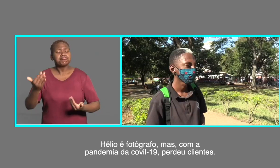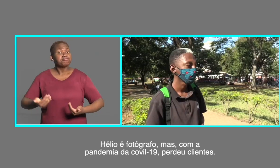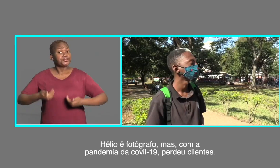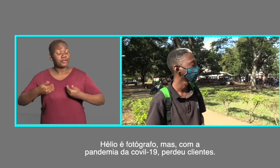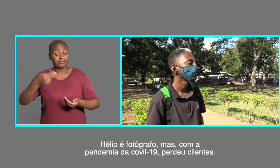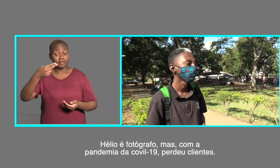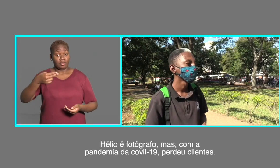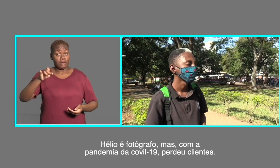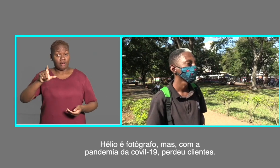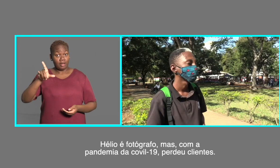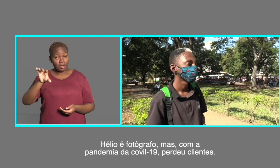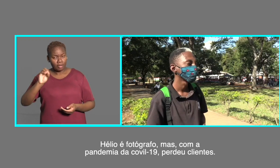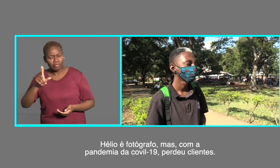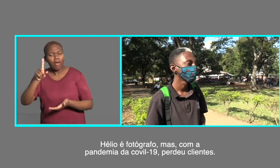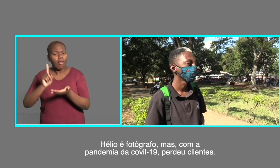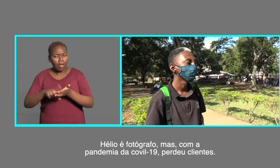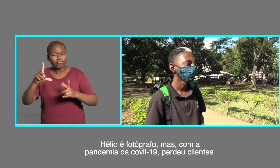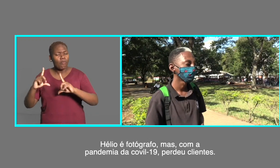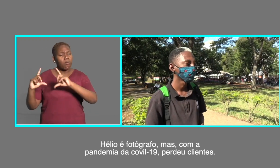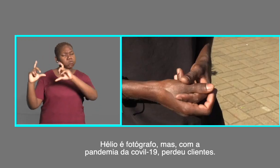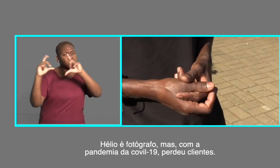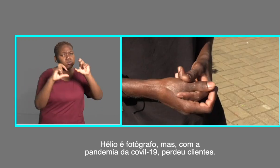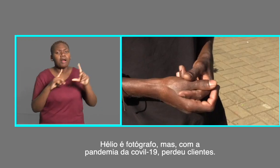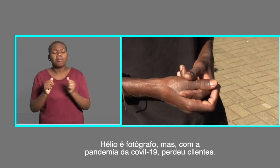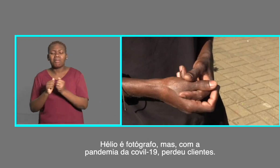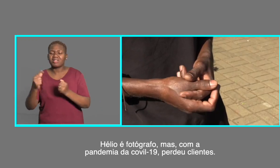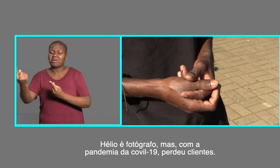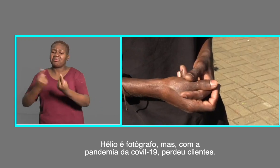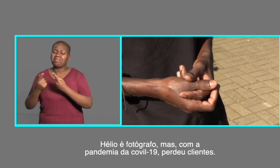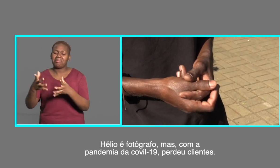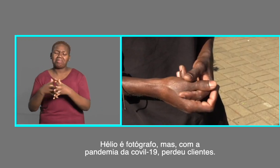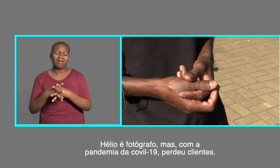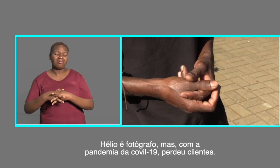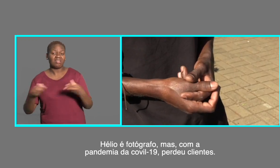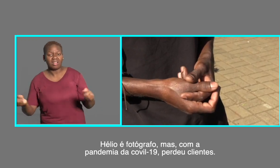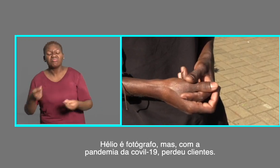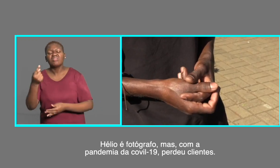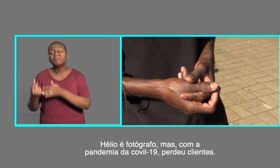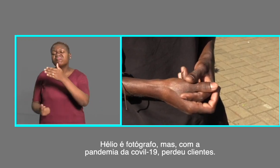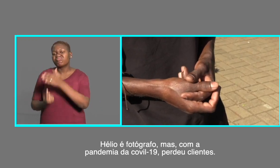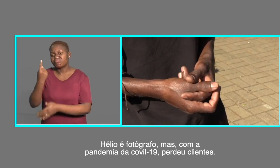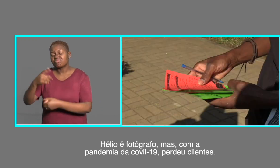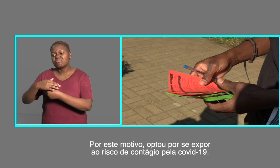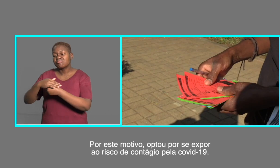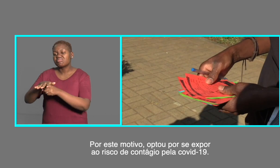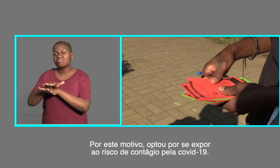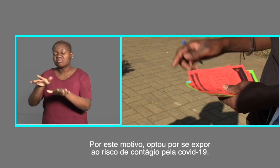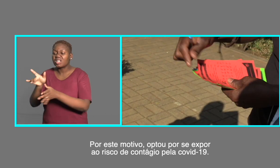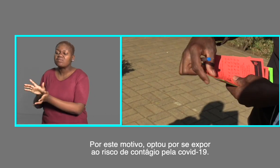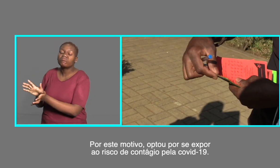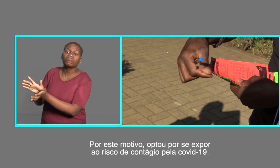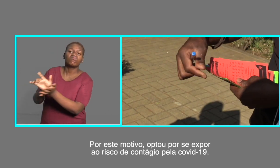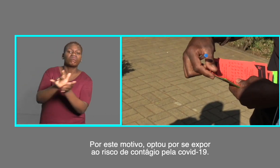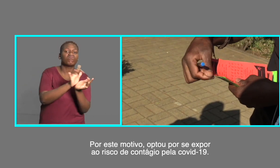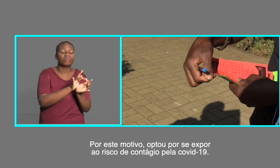Hélio é fotógrafo, mas com a pandemia da Covid-19, perdeu clientes. Por